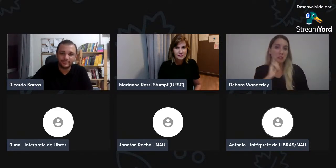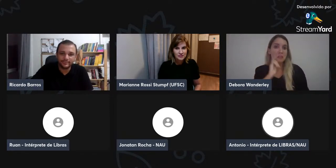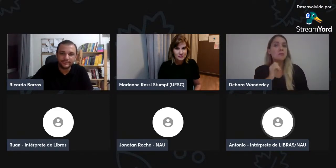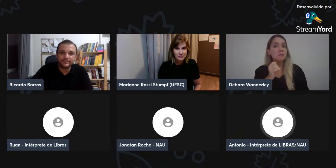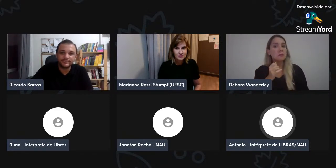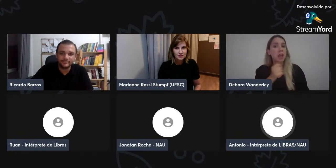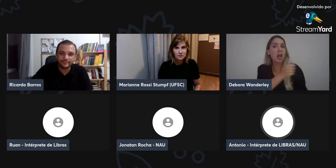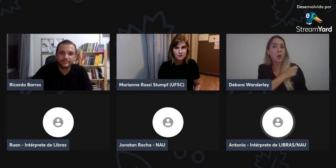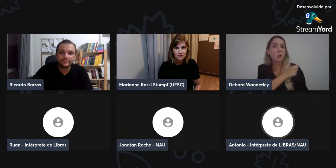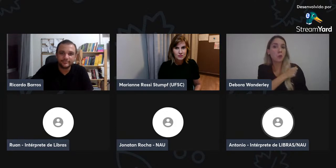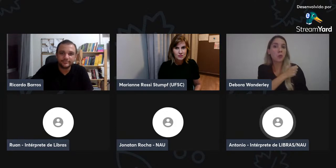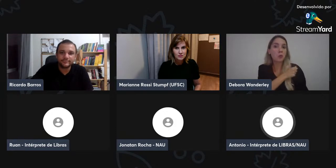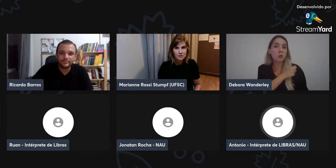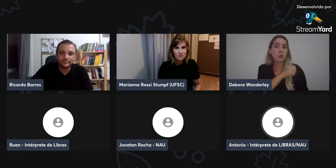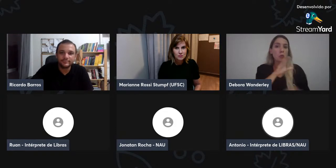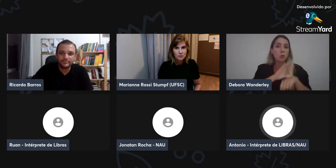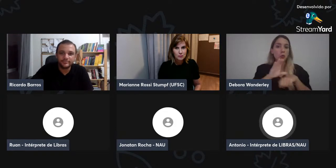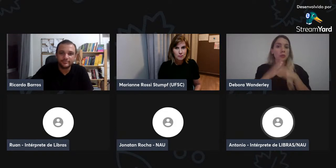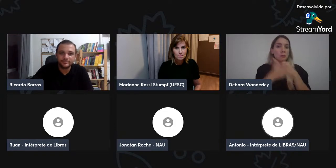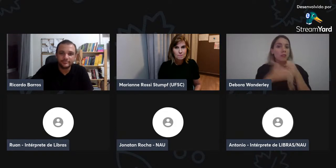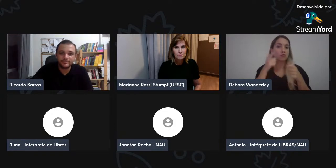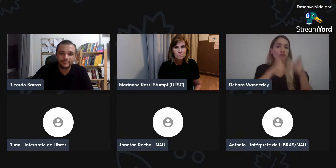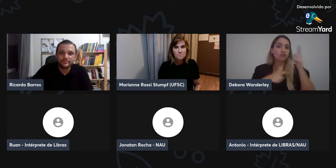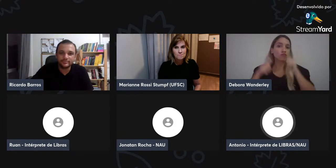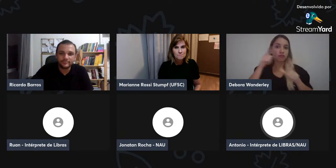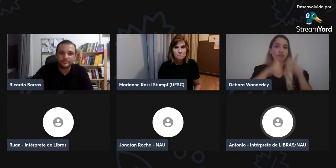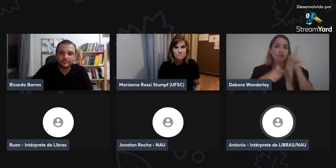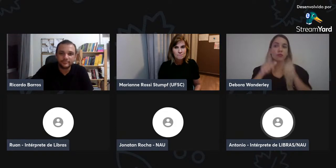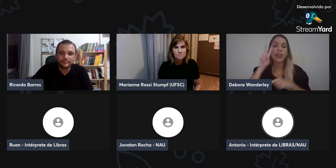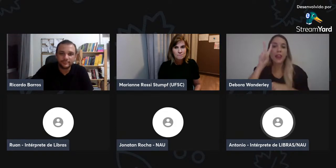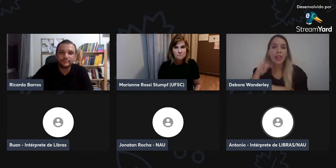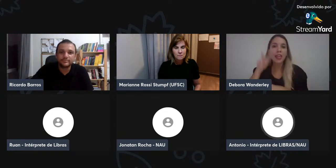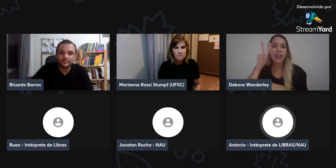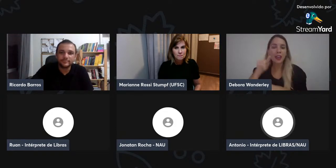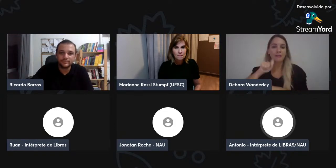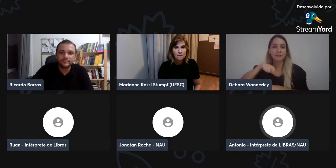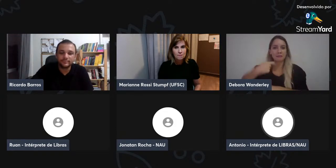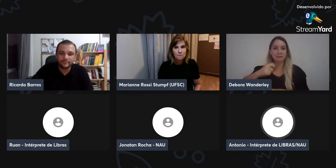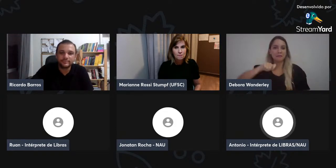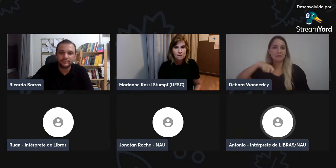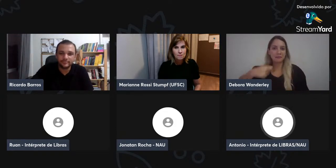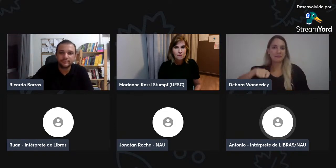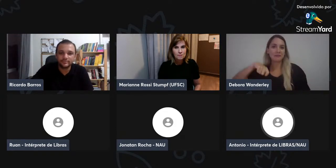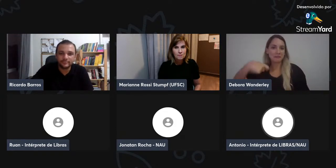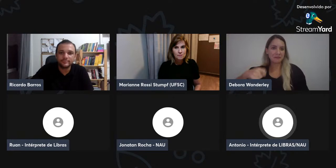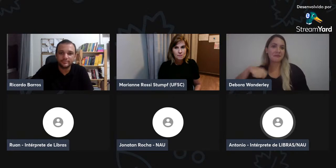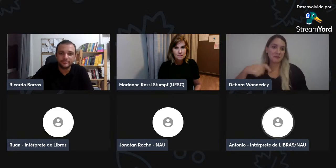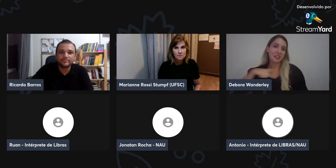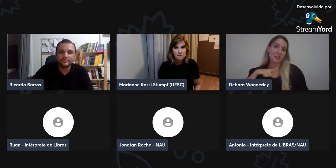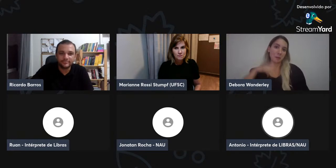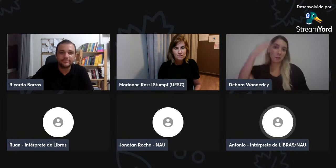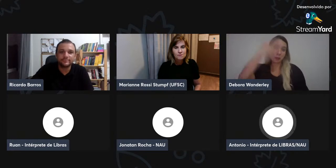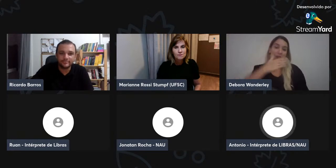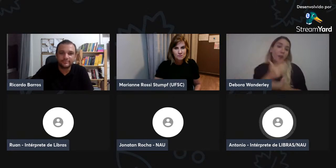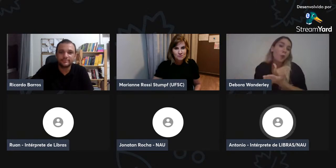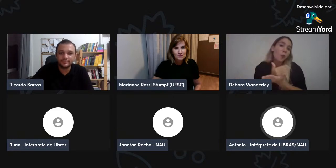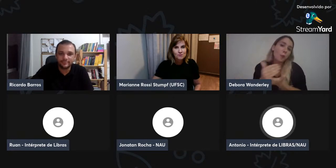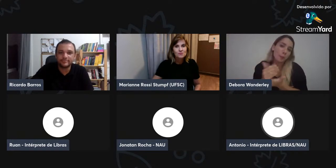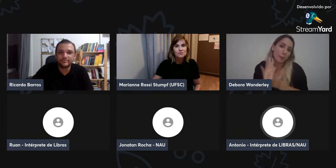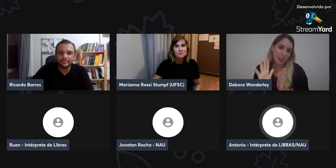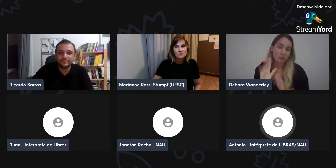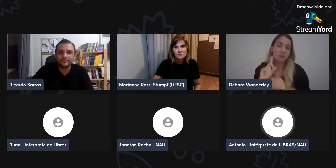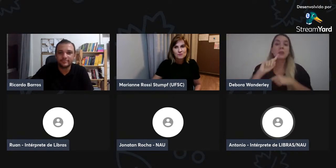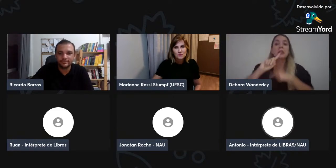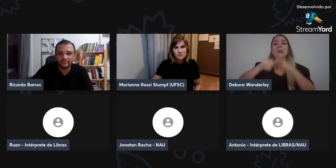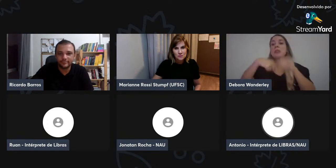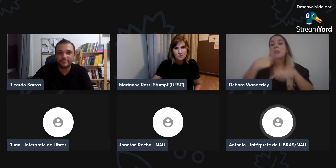visualizar a letra, então, podemos tentar, alguns alunos do curso, eles conseguem ler, e sinalizar,